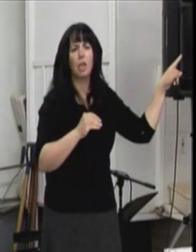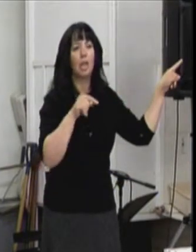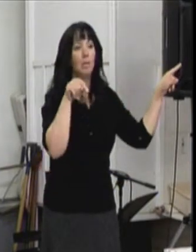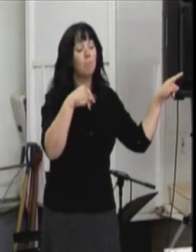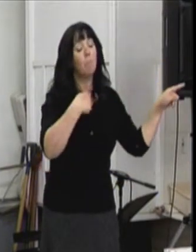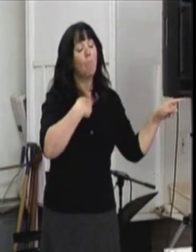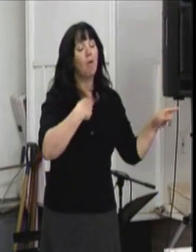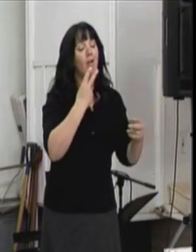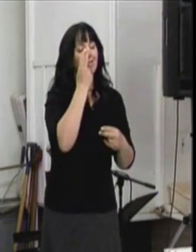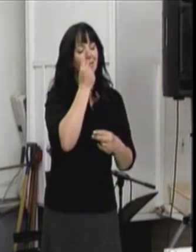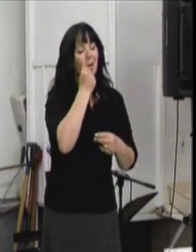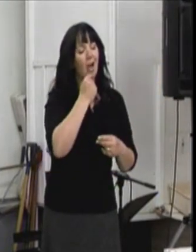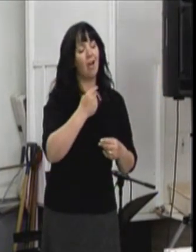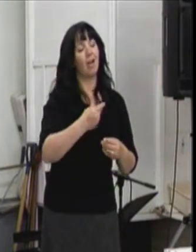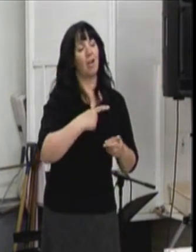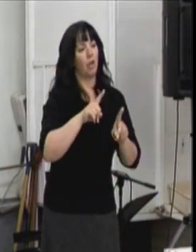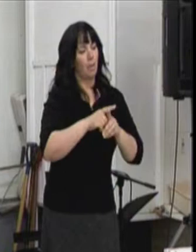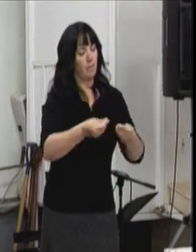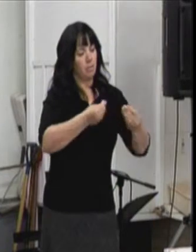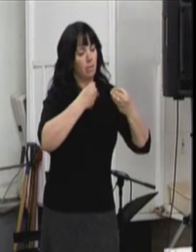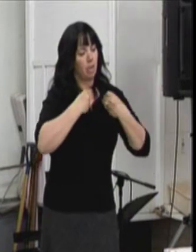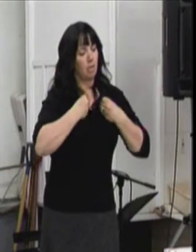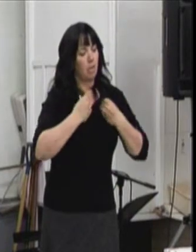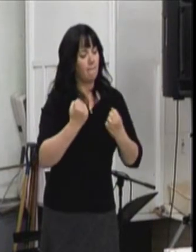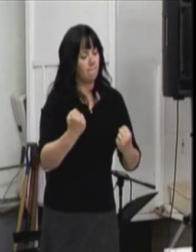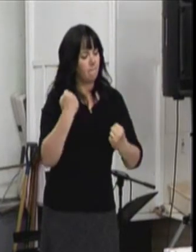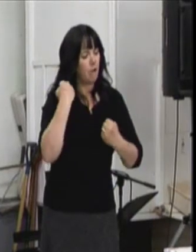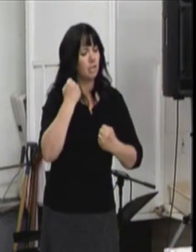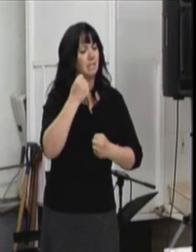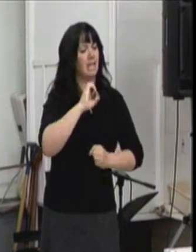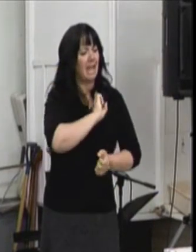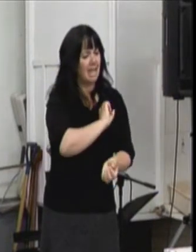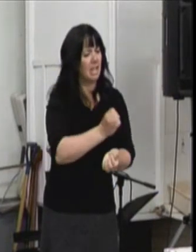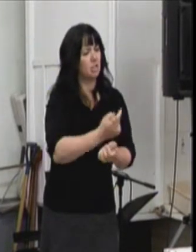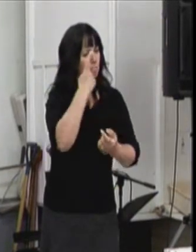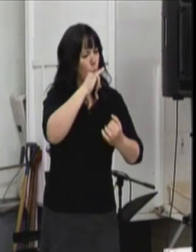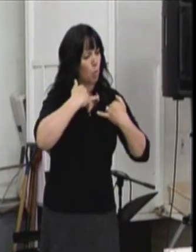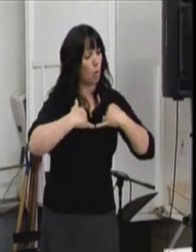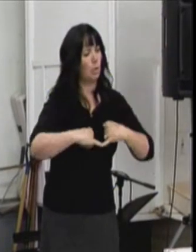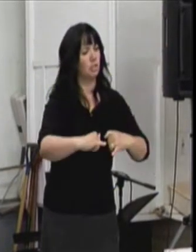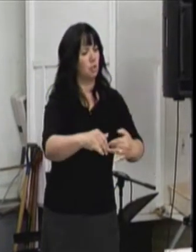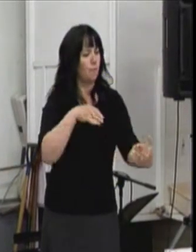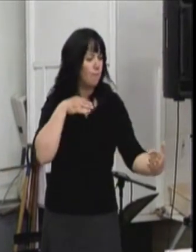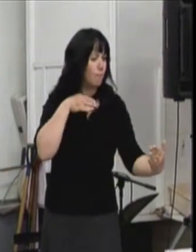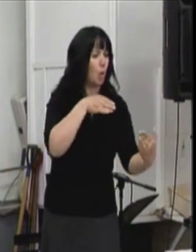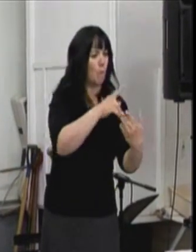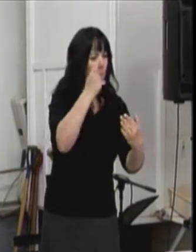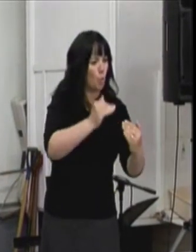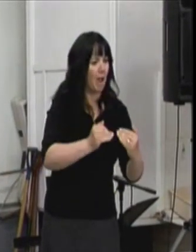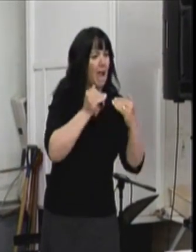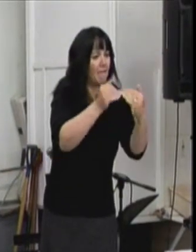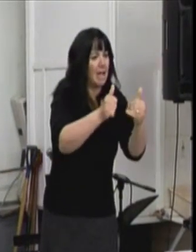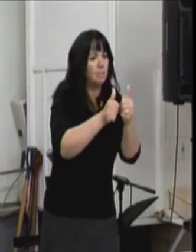le sport que je vais rechercher mes forces et mes énergies pour continuer à foncer et y aller plus loin. En septembre